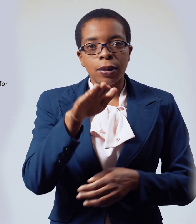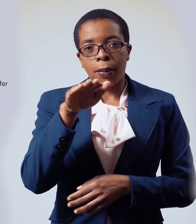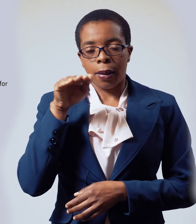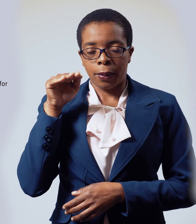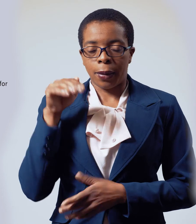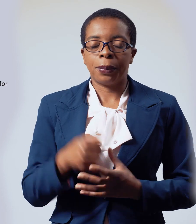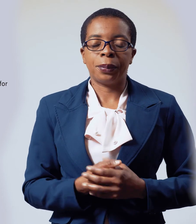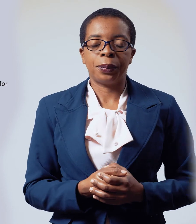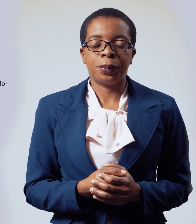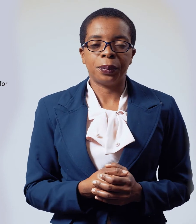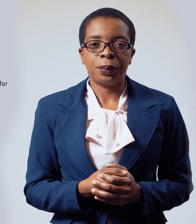nevasikana muzimbabwe. Zimbabwe.